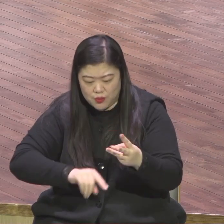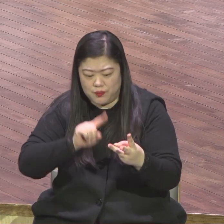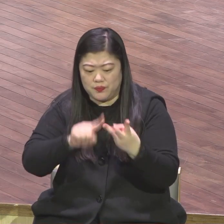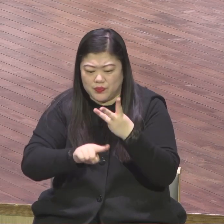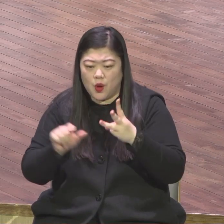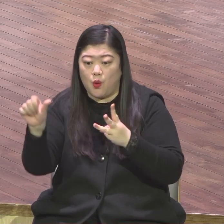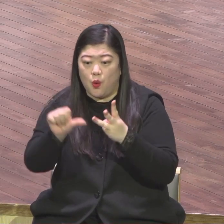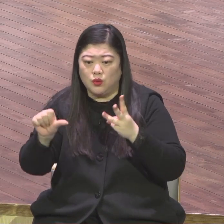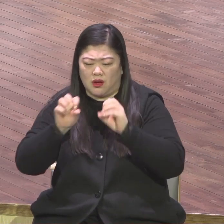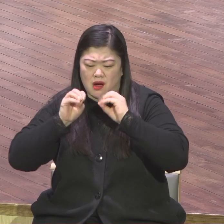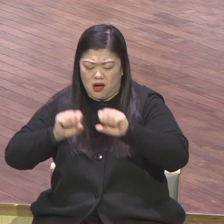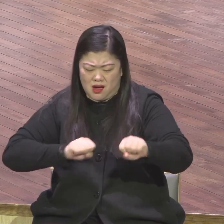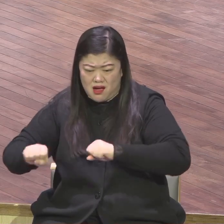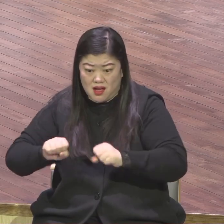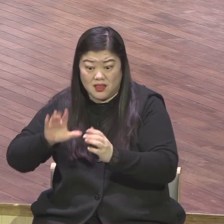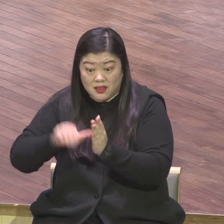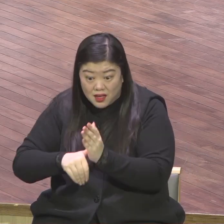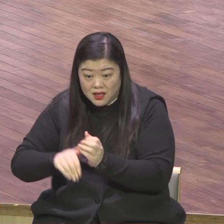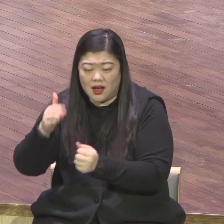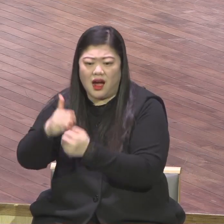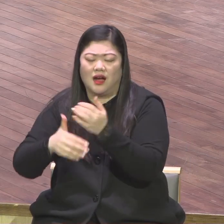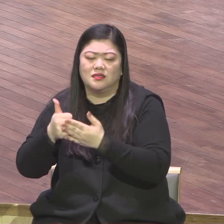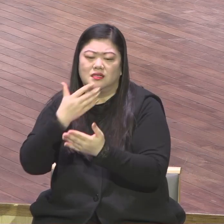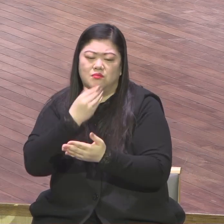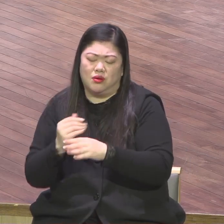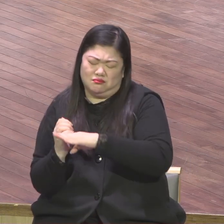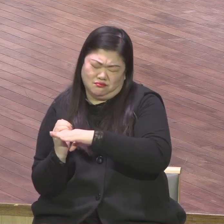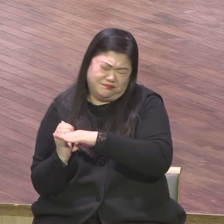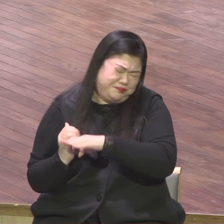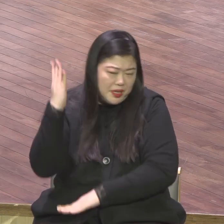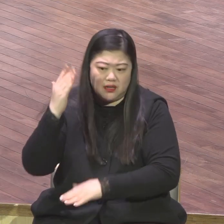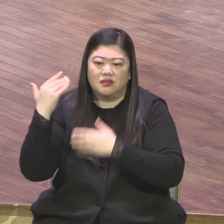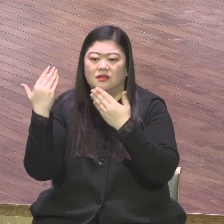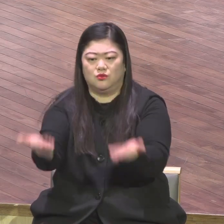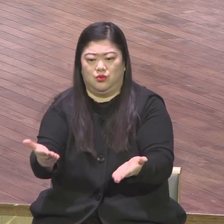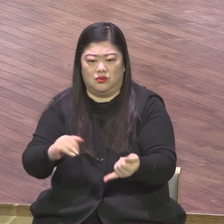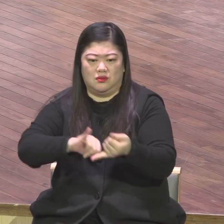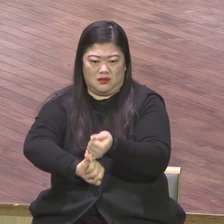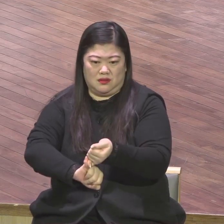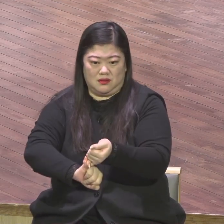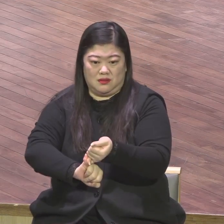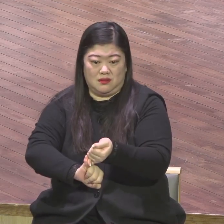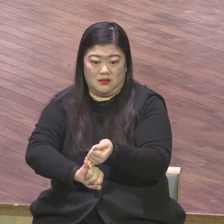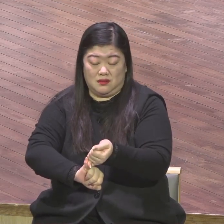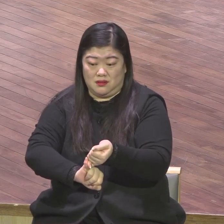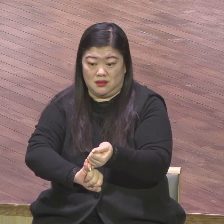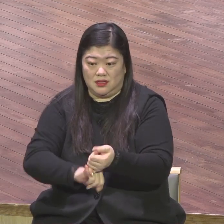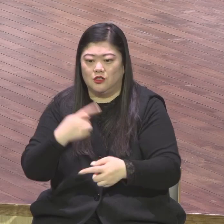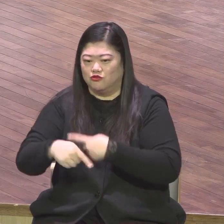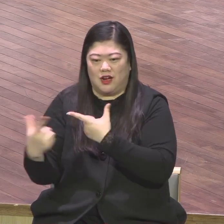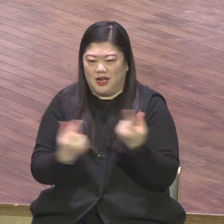초월적 축복을 주신다 이거 알아야 돼요 따라서 하세요 스타트만 운동